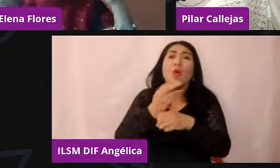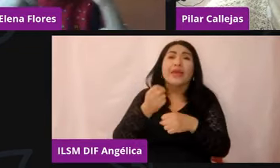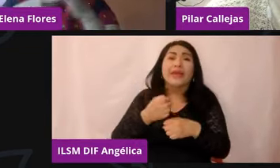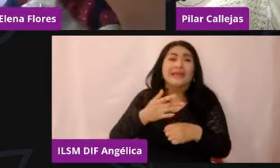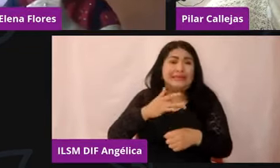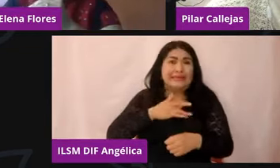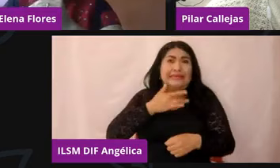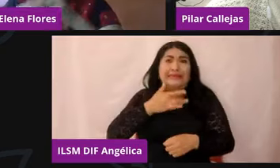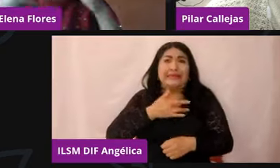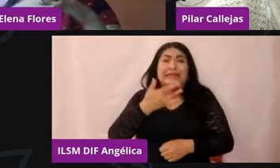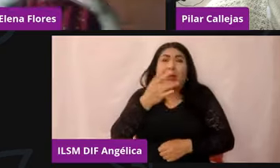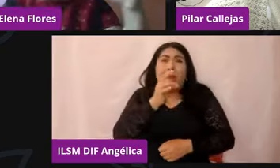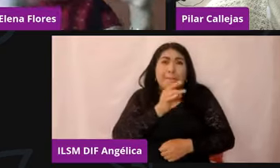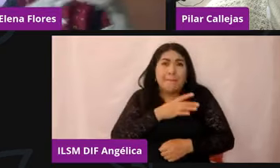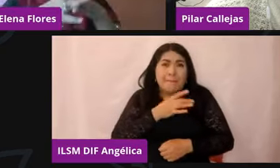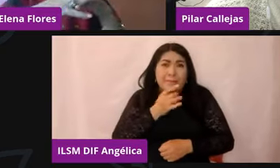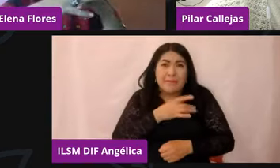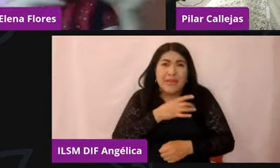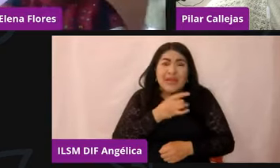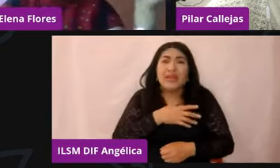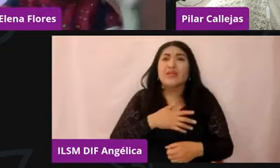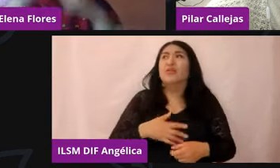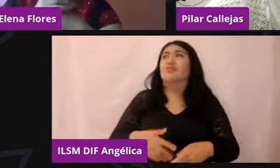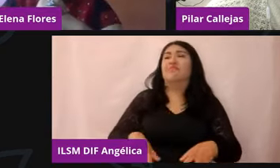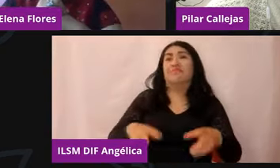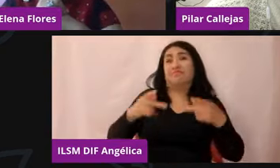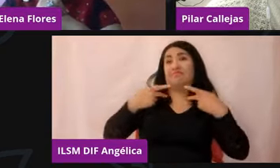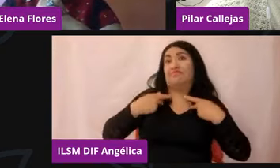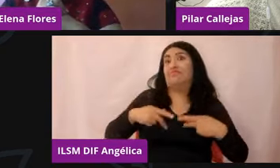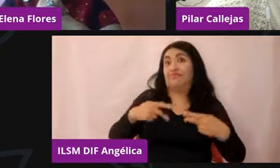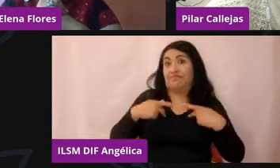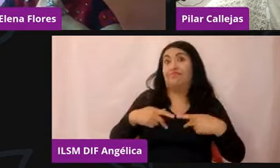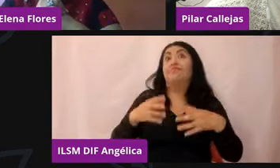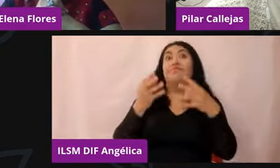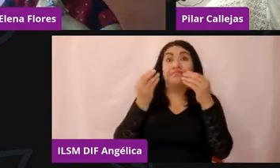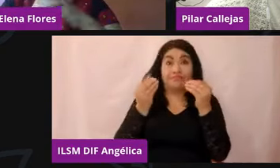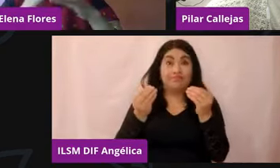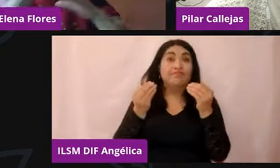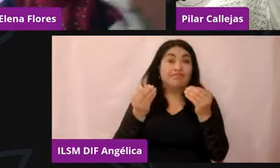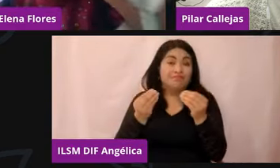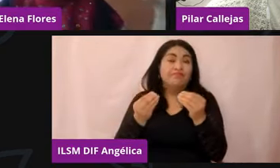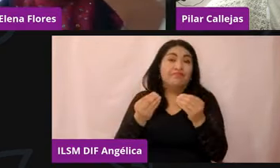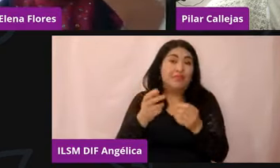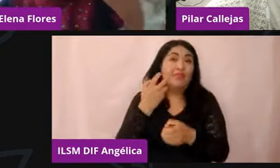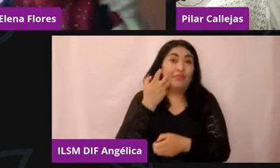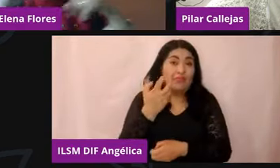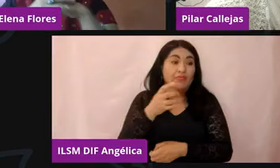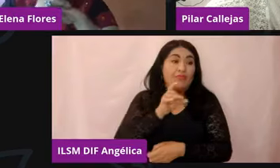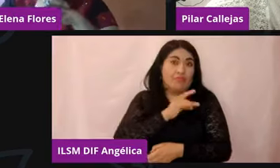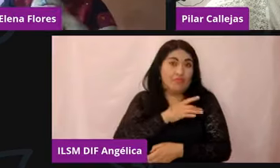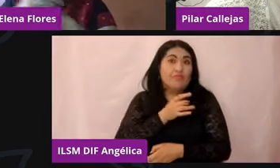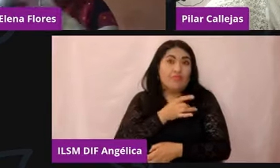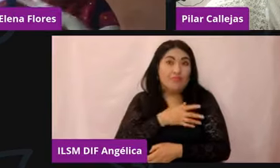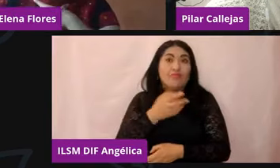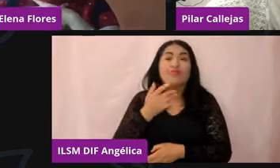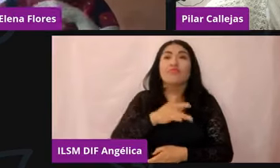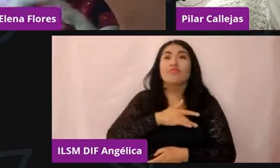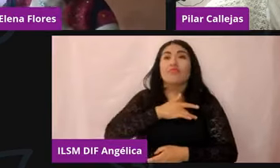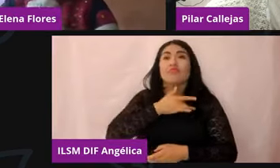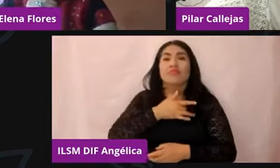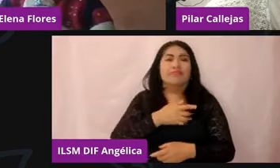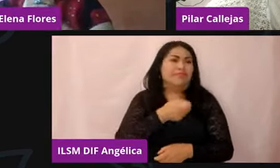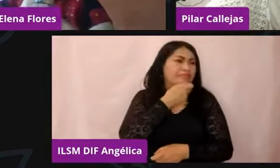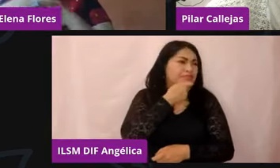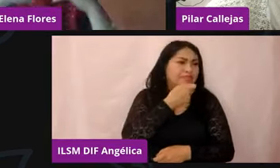ejemplo, de muchas personas y aquí sí me refiero a un espectro más amplio, ¿no? Niñas, niños, adolescentes,